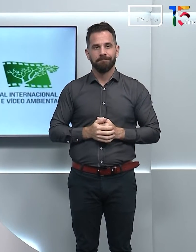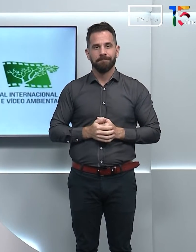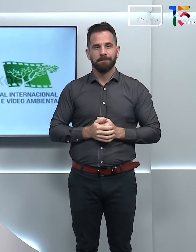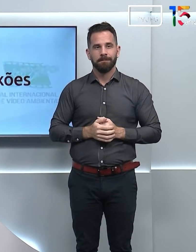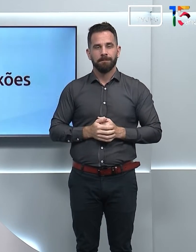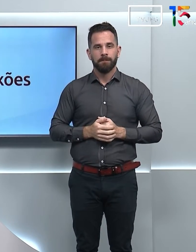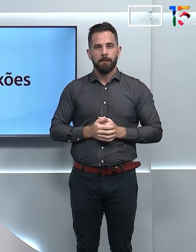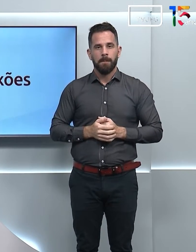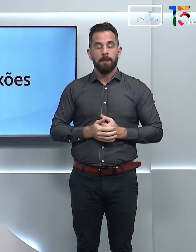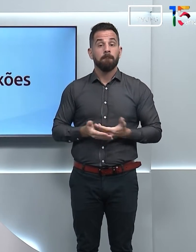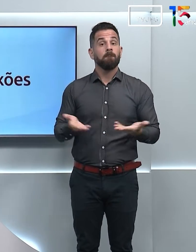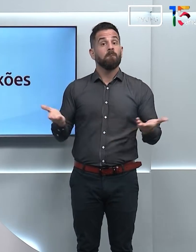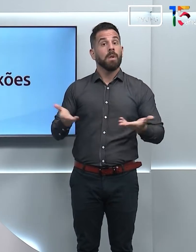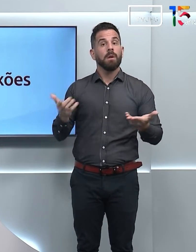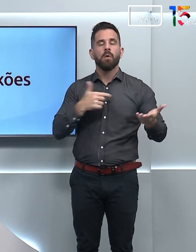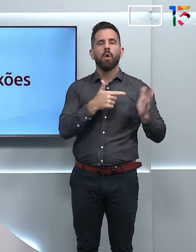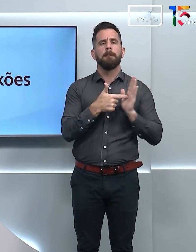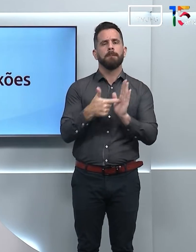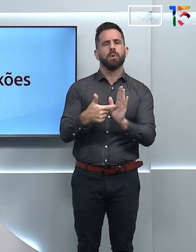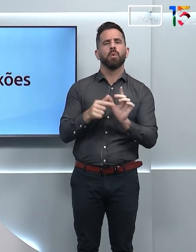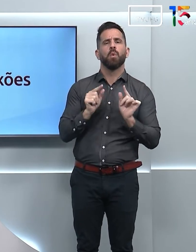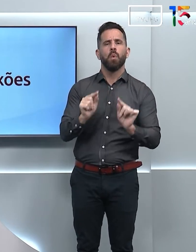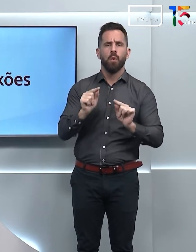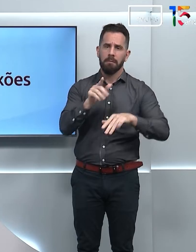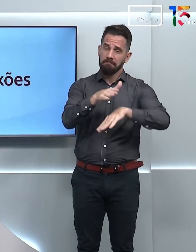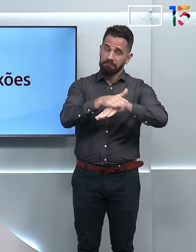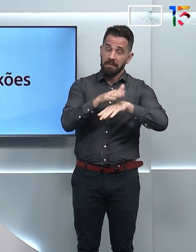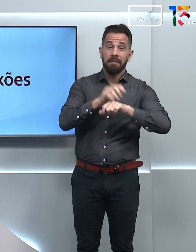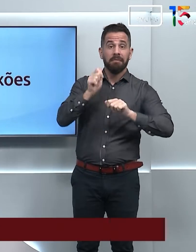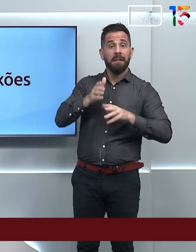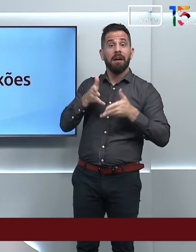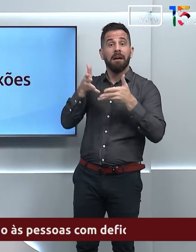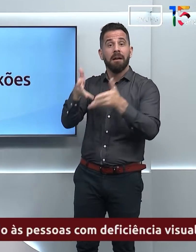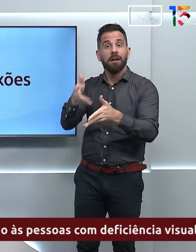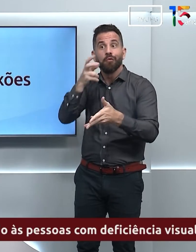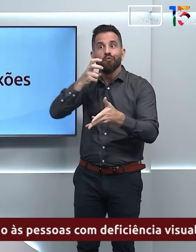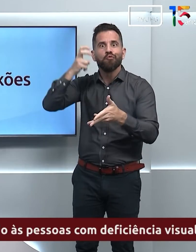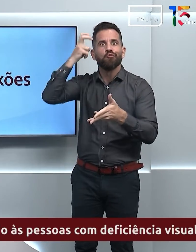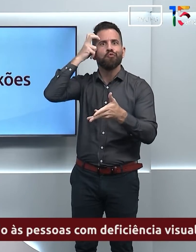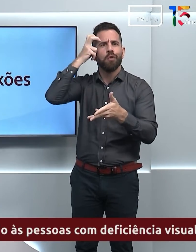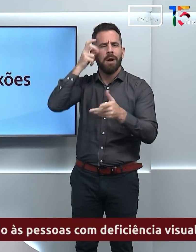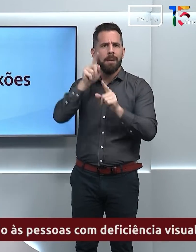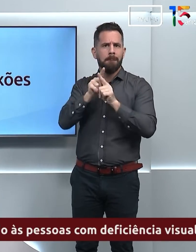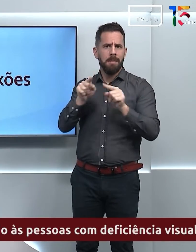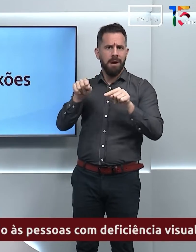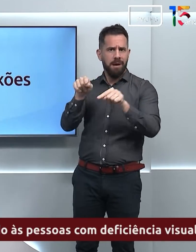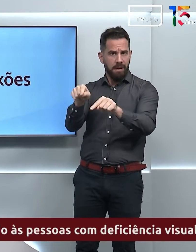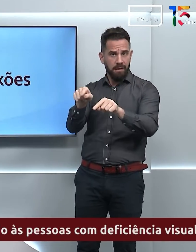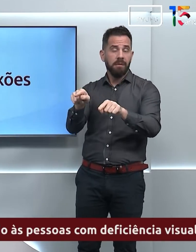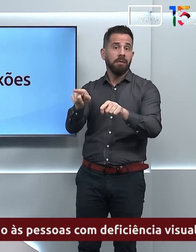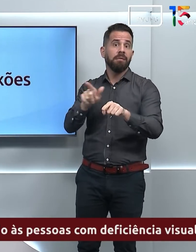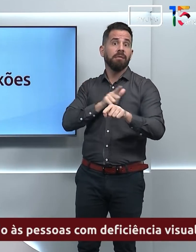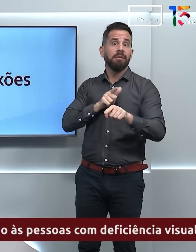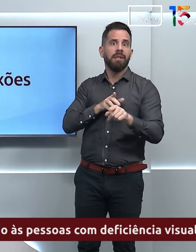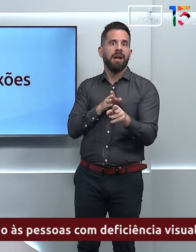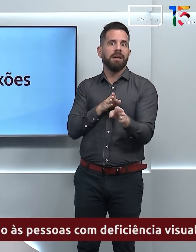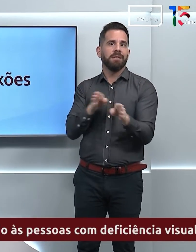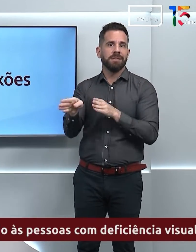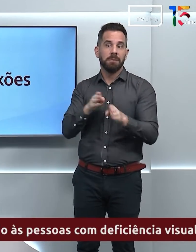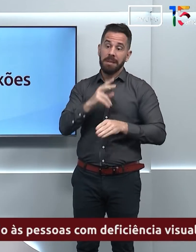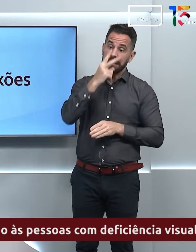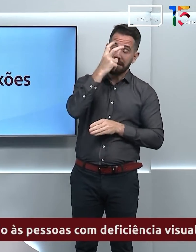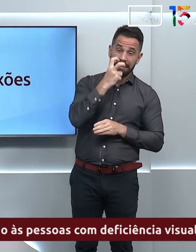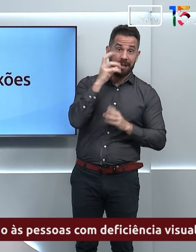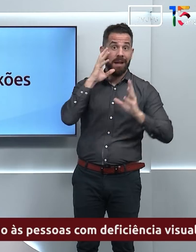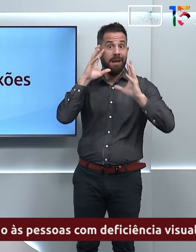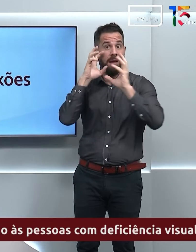E agora vamos te mostrar mais uma opção cultural. Mas dessa vez, uma opção acessível para as pessoas cegas e de baixa visão.